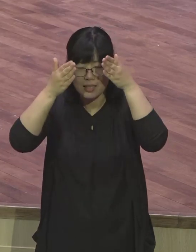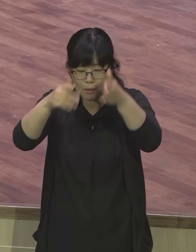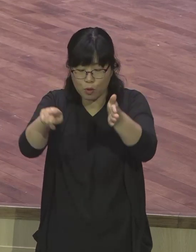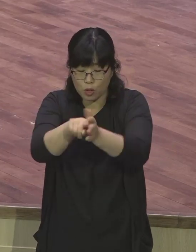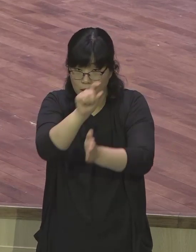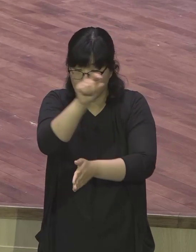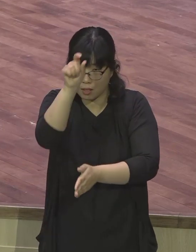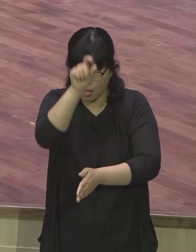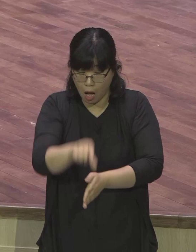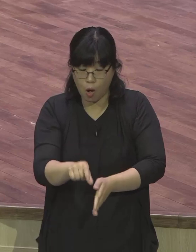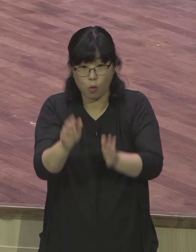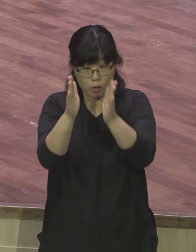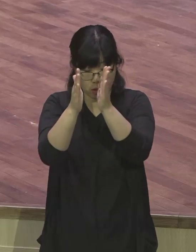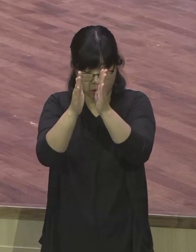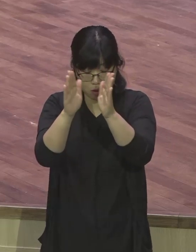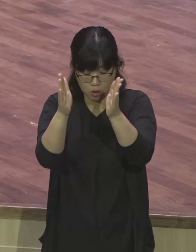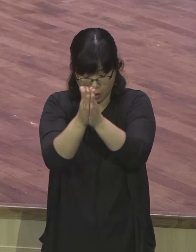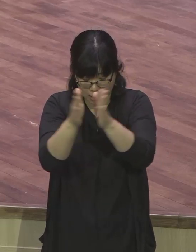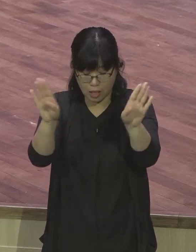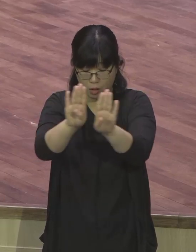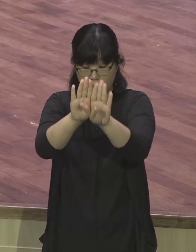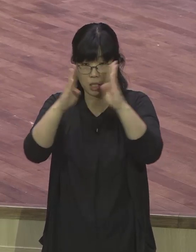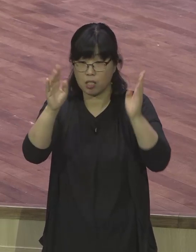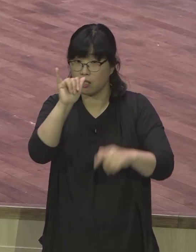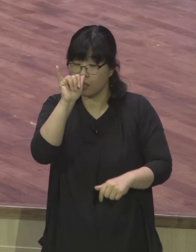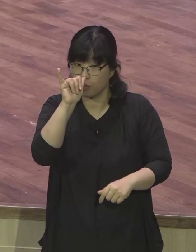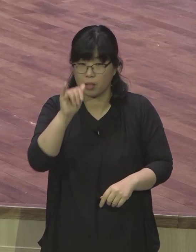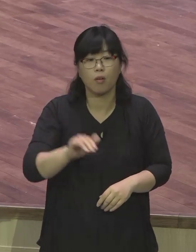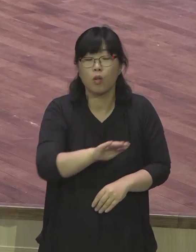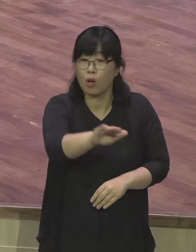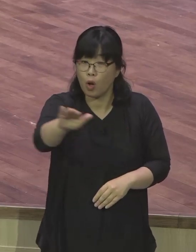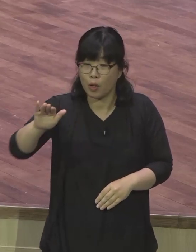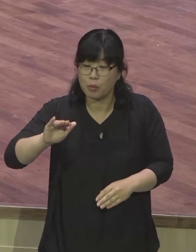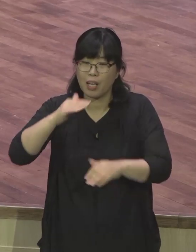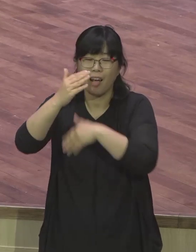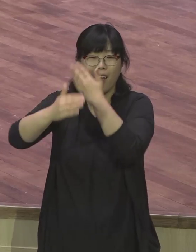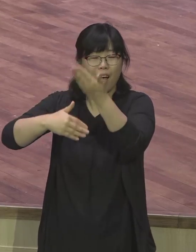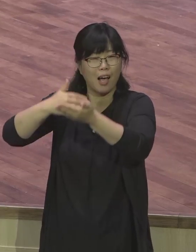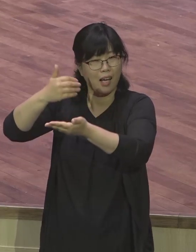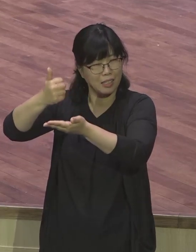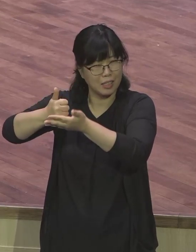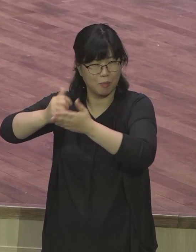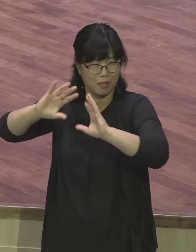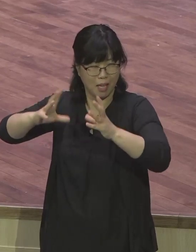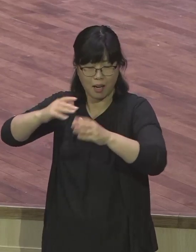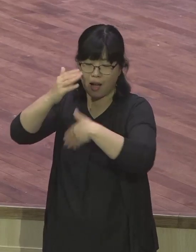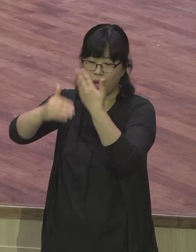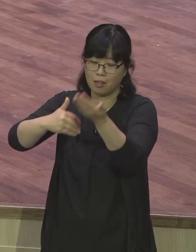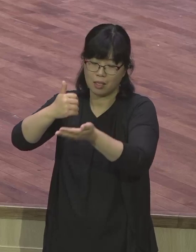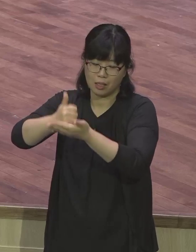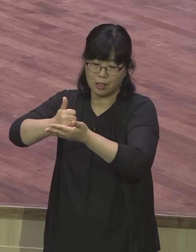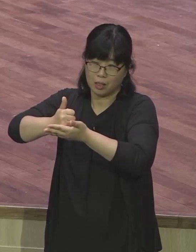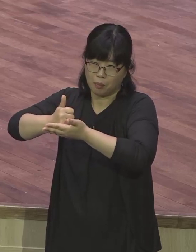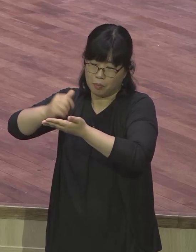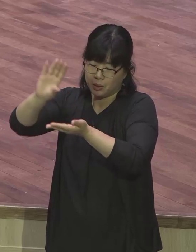오직 그리스도를 그리스도께 집중하고 오직 하나님의 나라를 누리고 오직 성인의 충만함을 받는